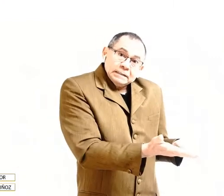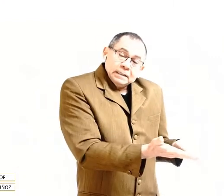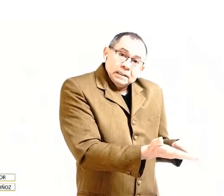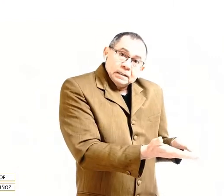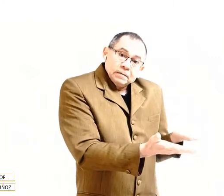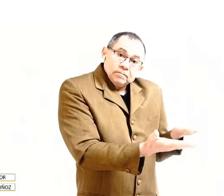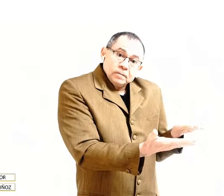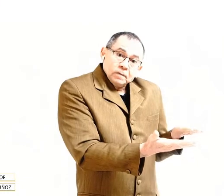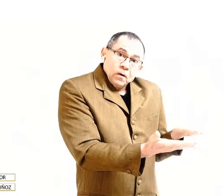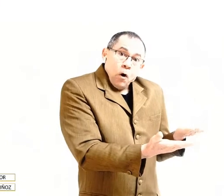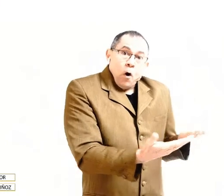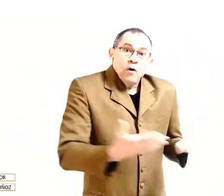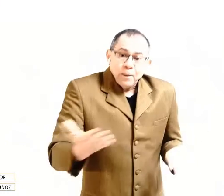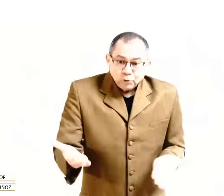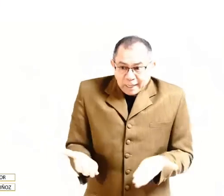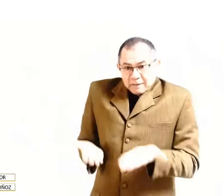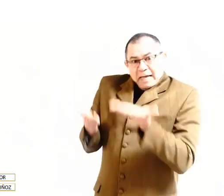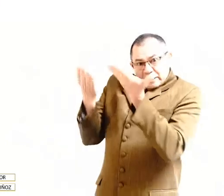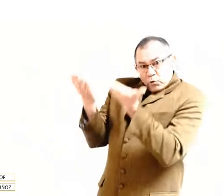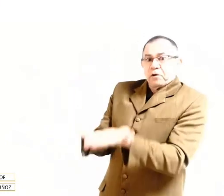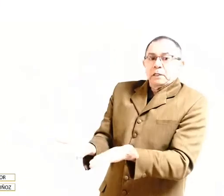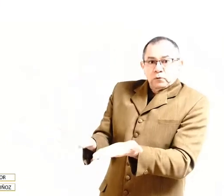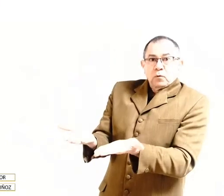o la doctrina de Jesucristo.